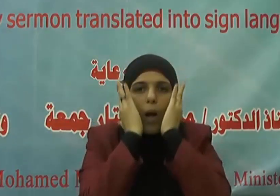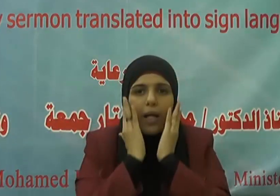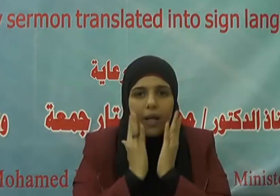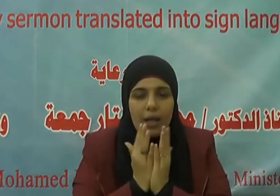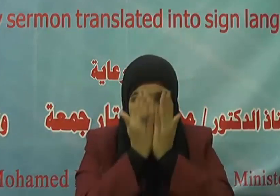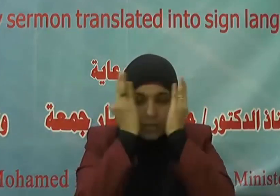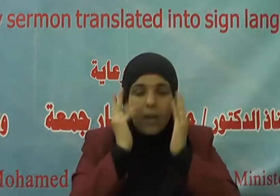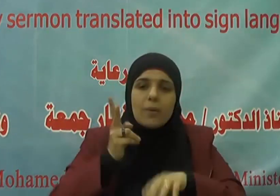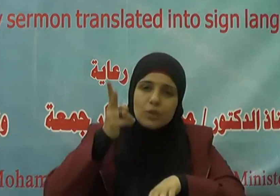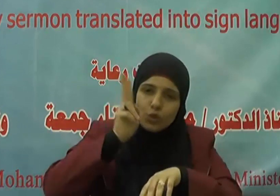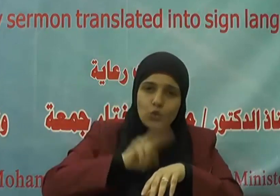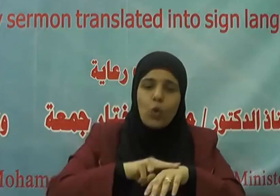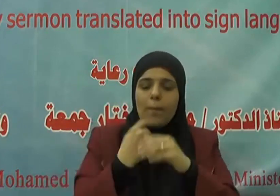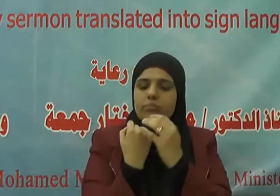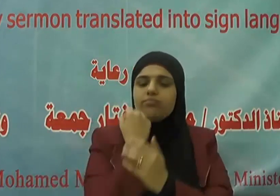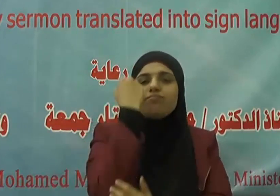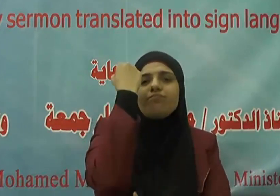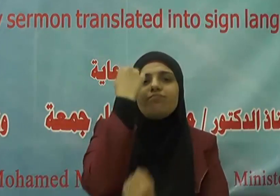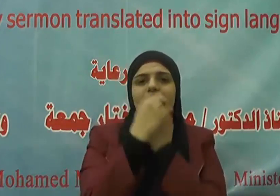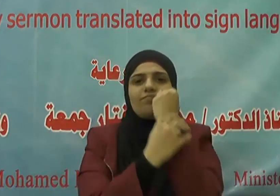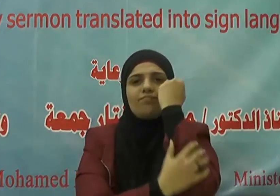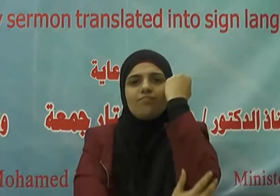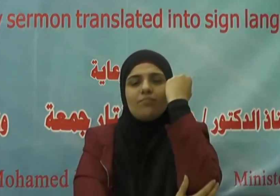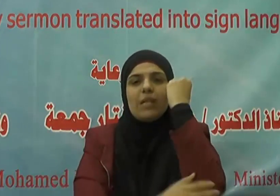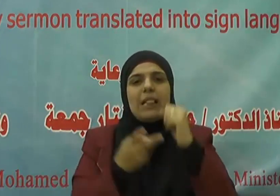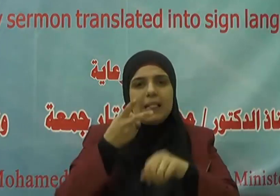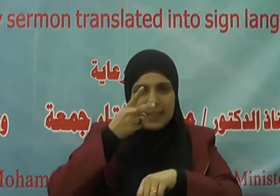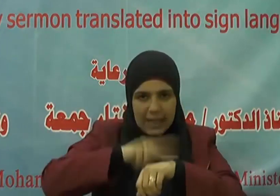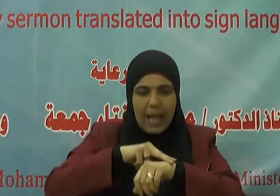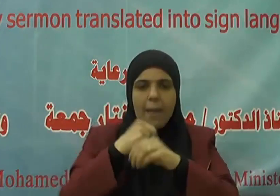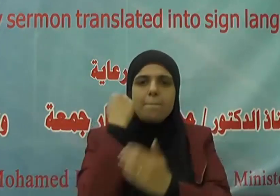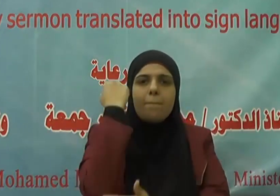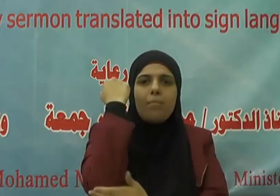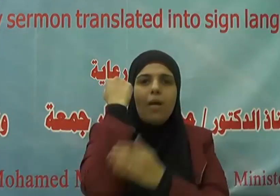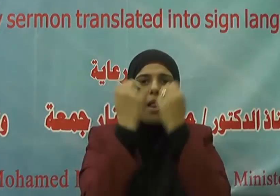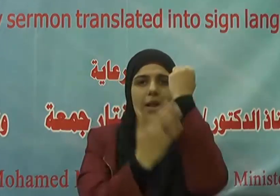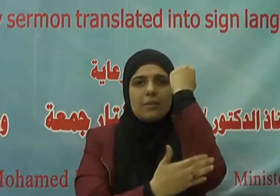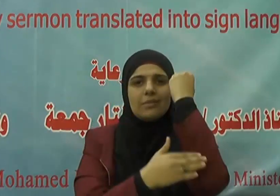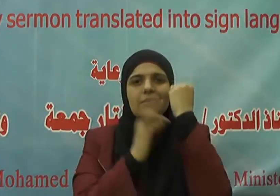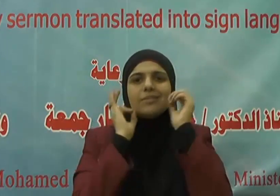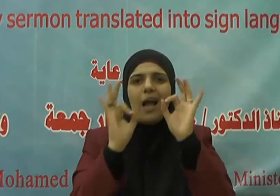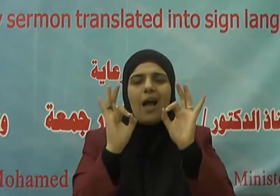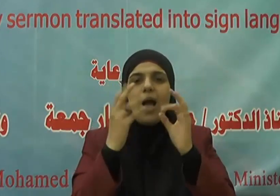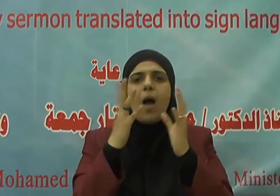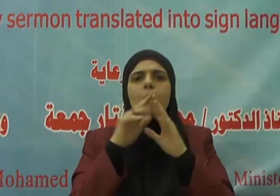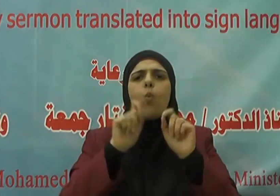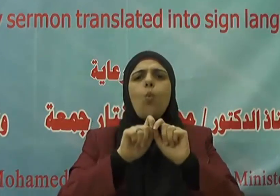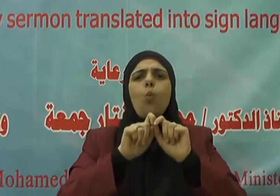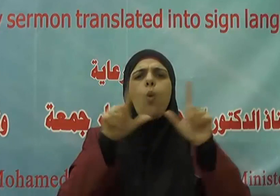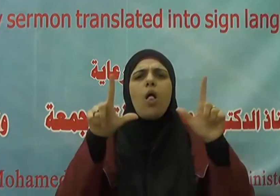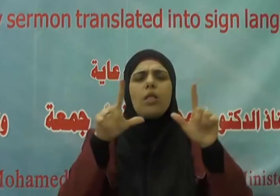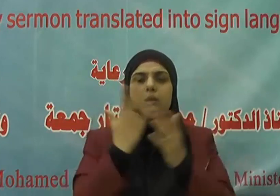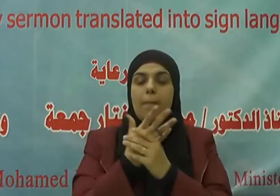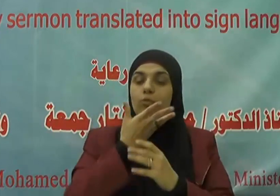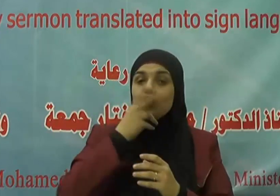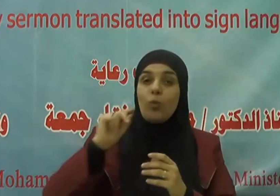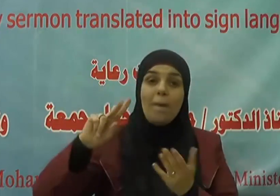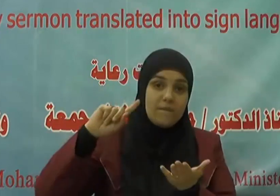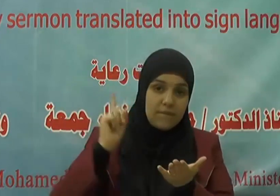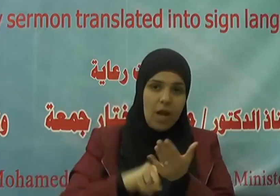ثم غسل اليدين مرة أخرى مع المرفقين على سبيل الفرض